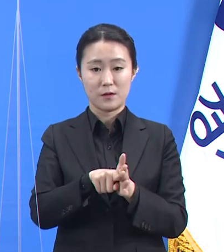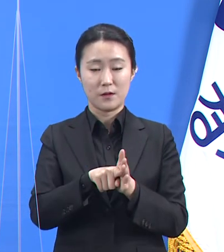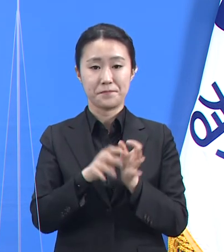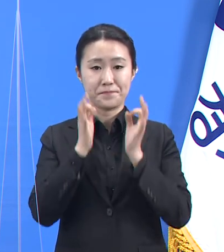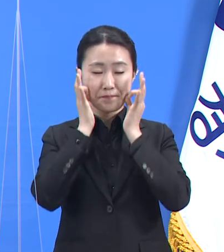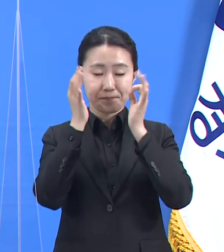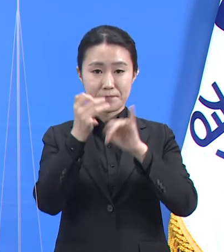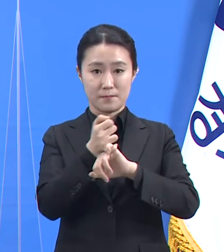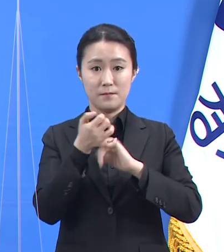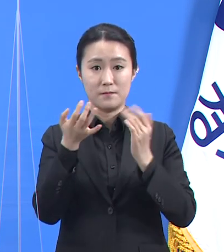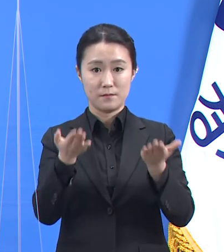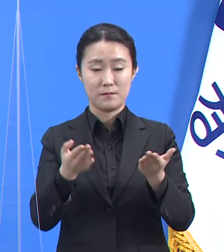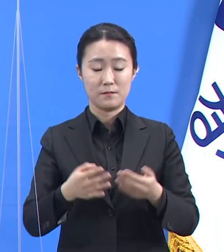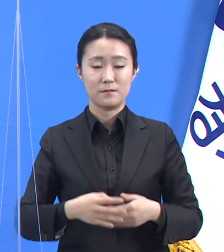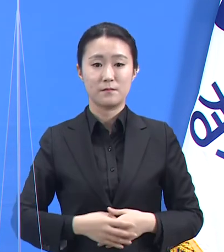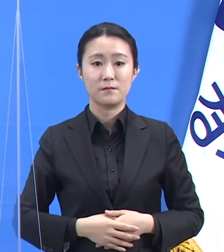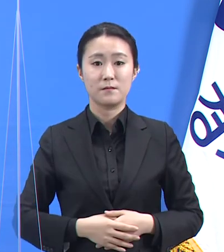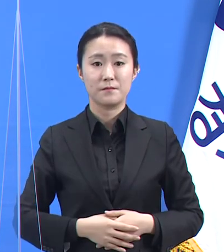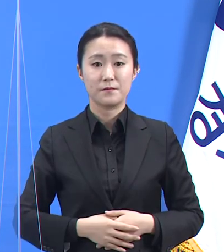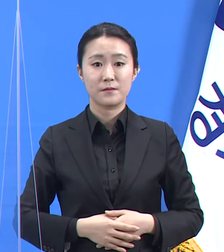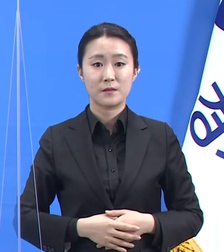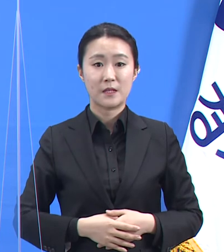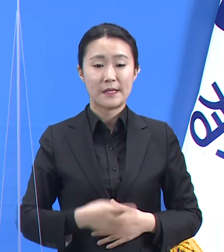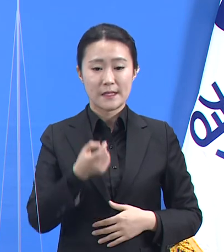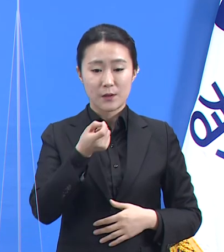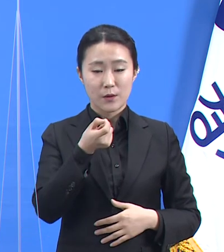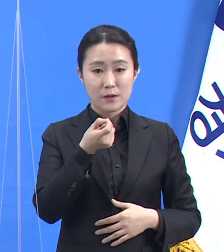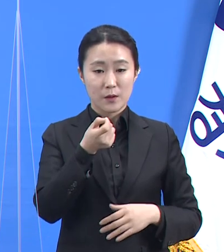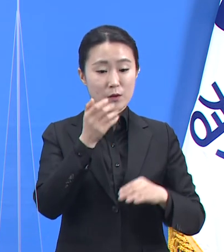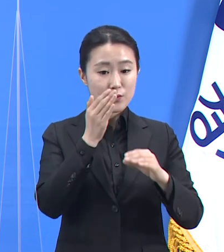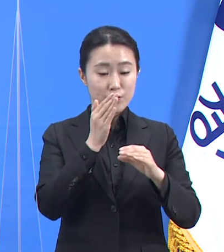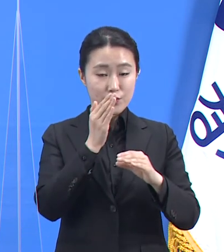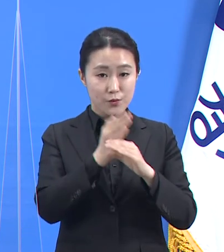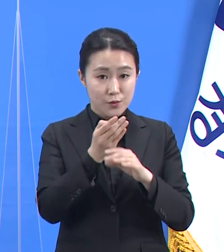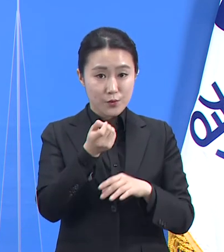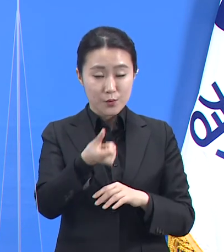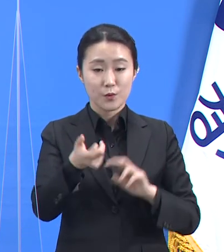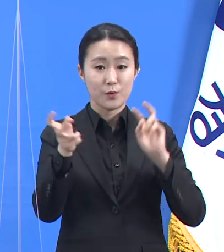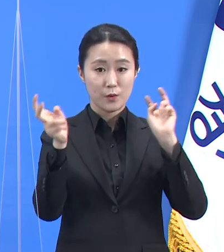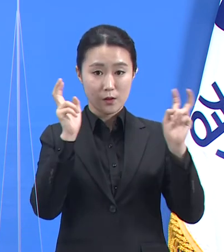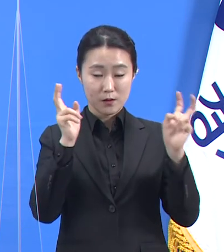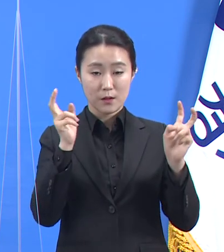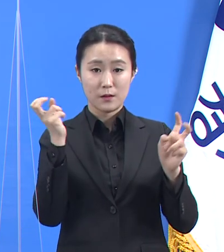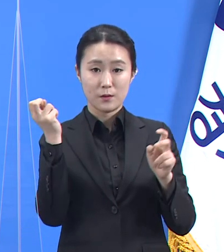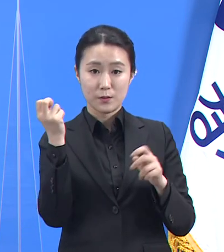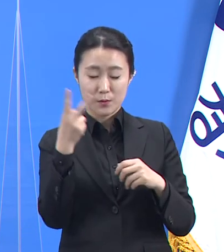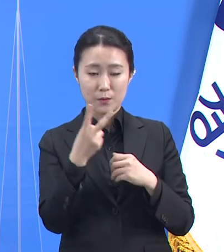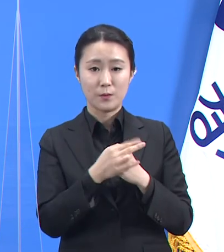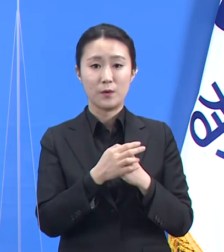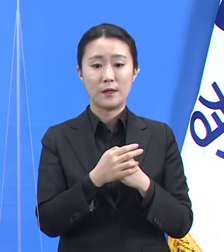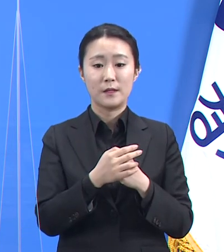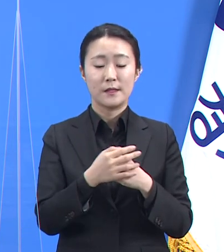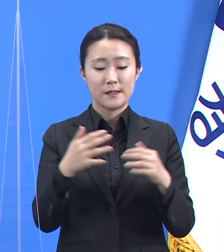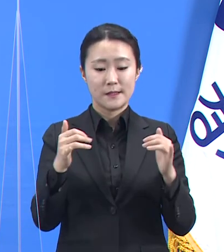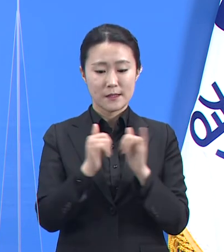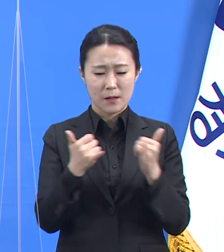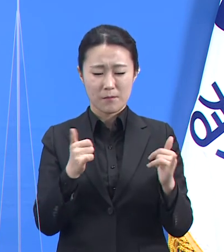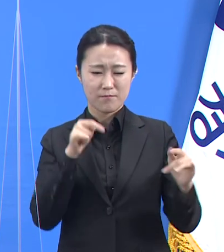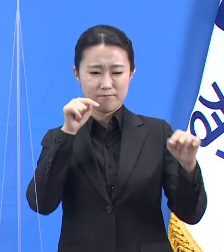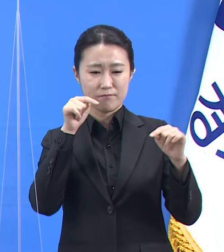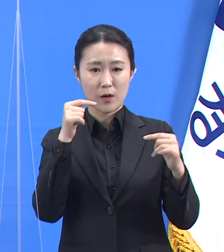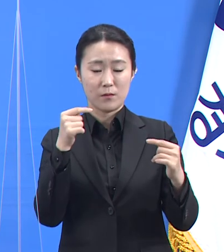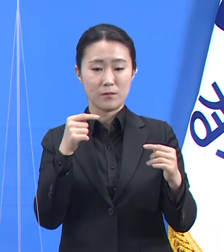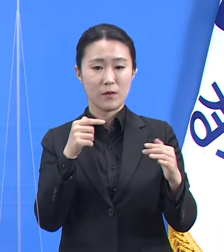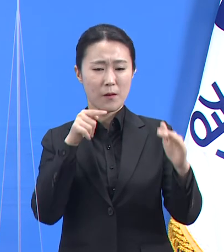중소사업장, 의료기관, 다중이용시설, 교육시설 등 우리 사회 많은 공간에서 유행이 지속되고